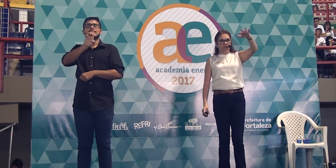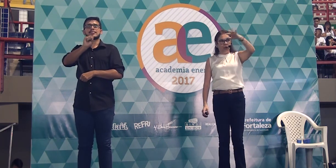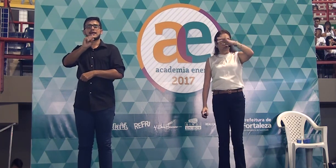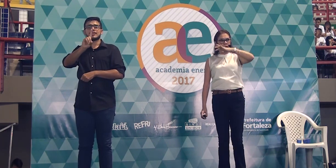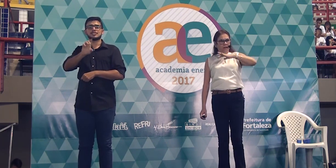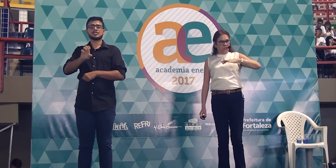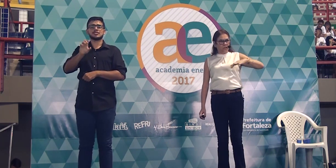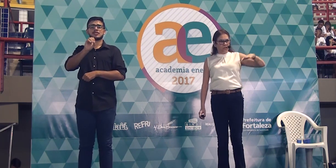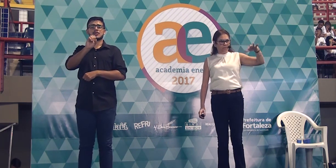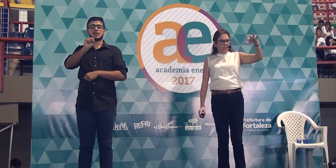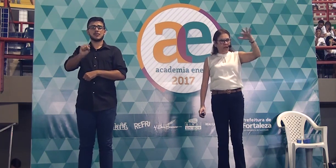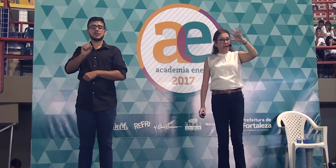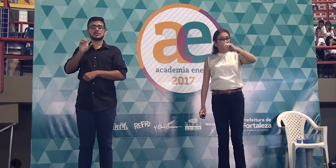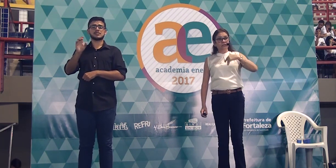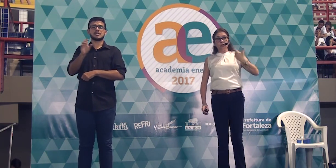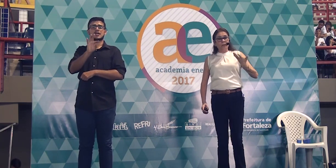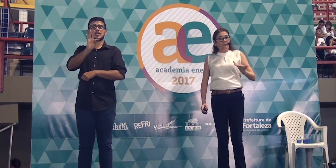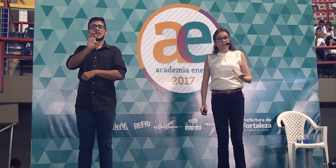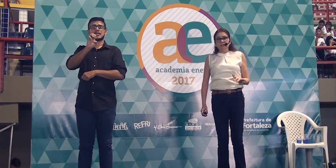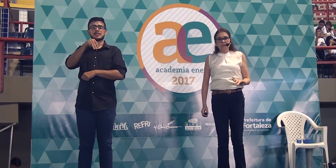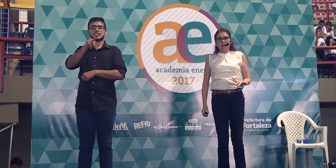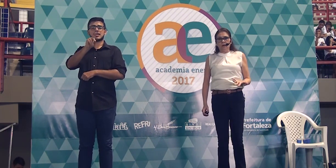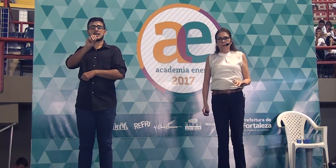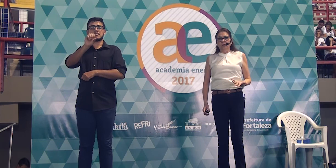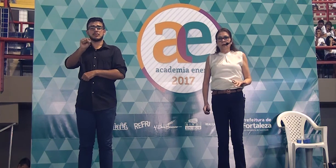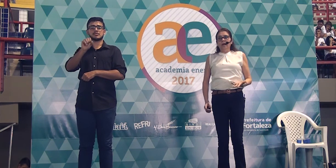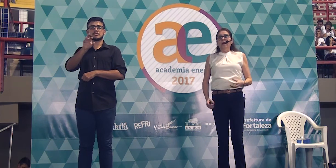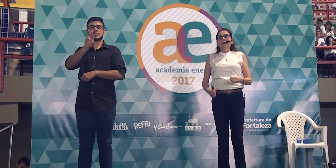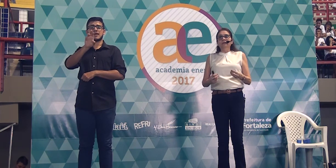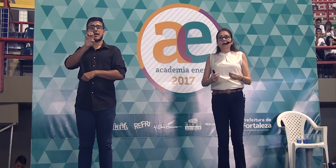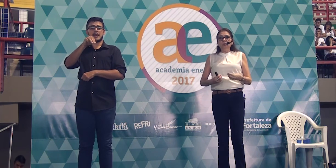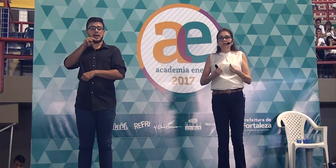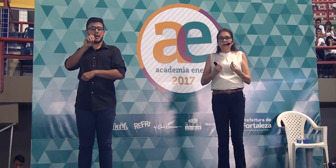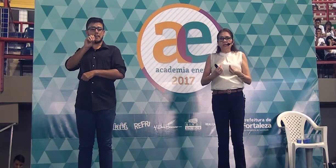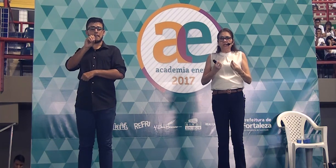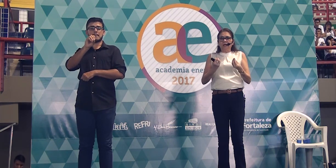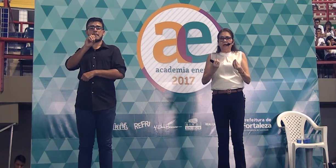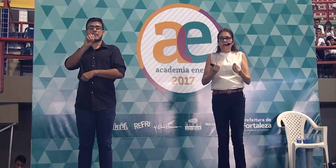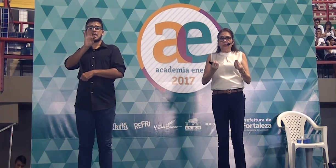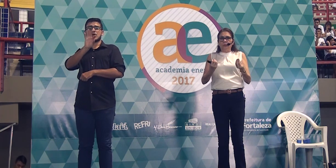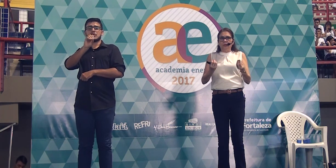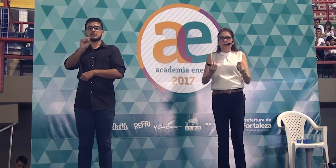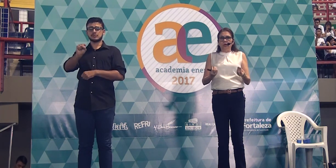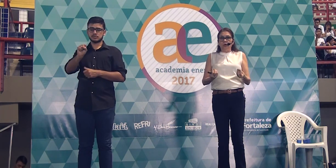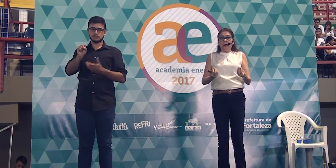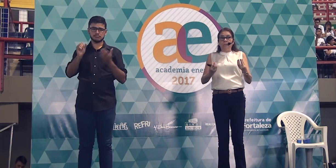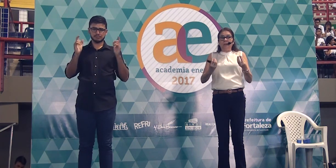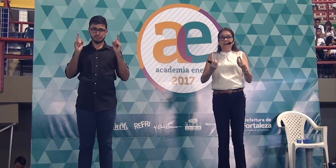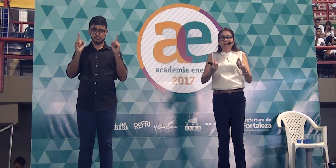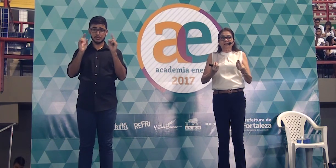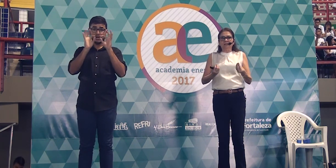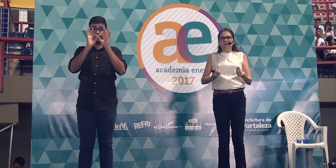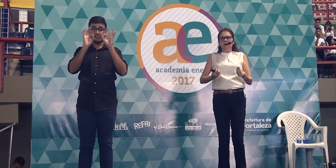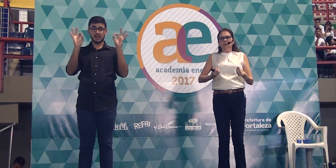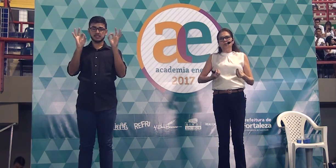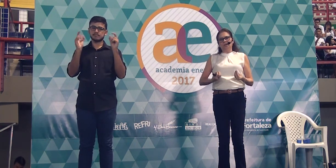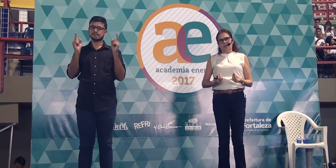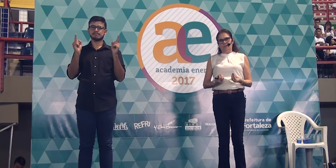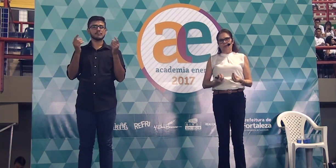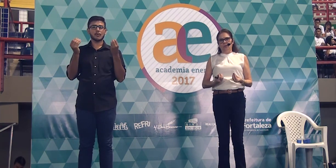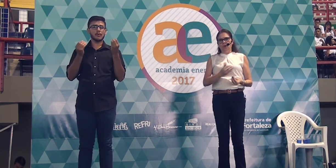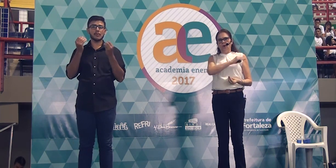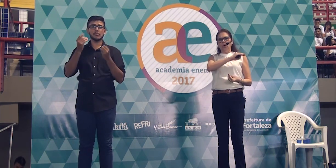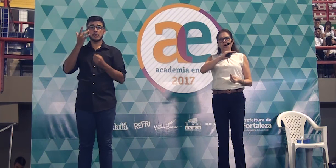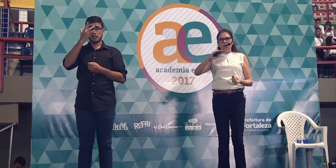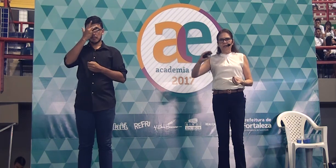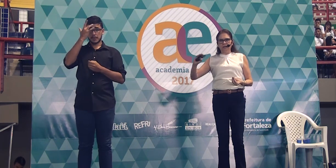ideia flutuante. Ela é superficial. Ela não deixa claro para o leitor a precisão do